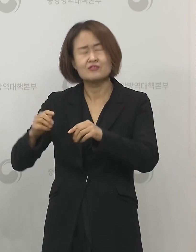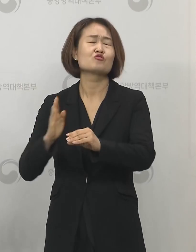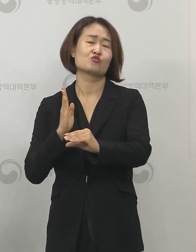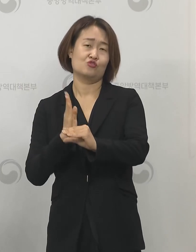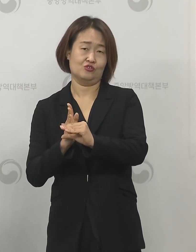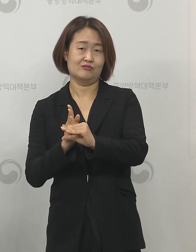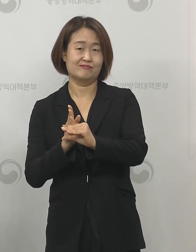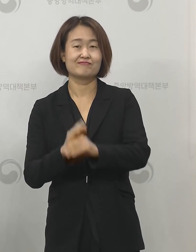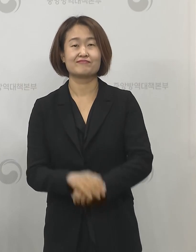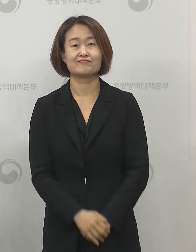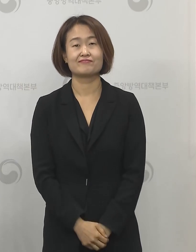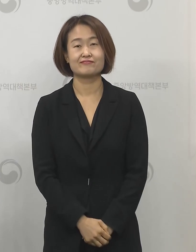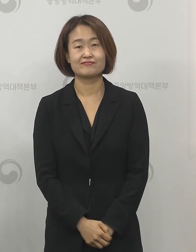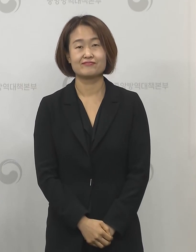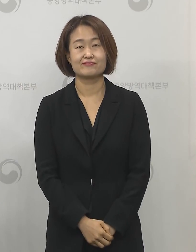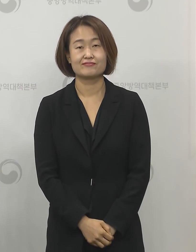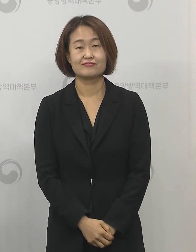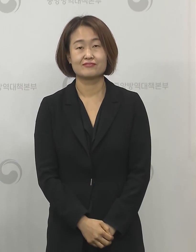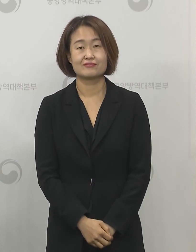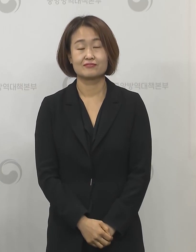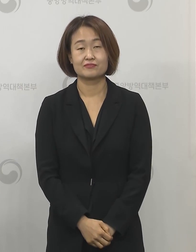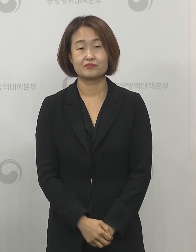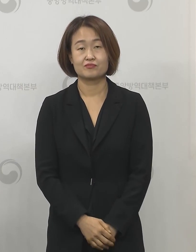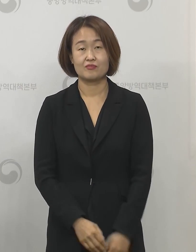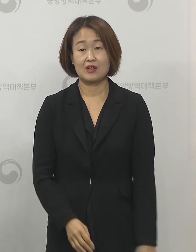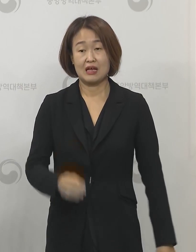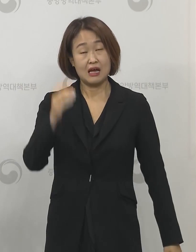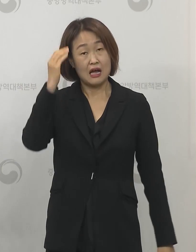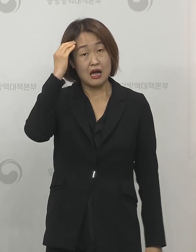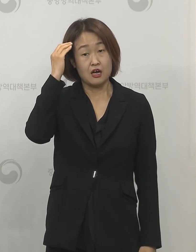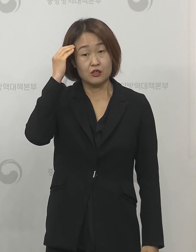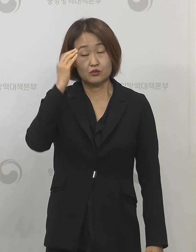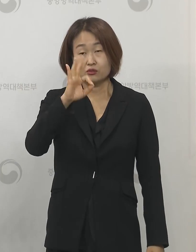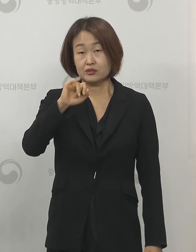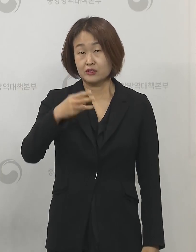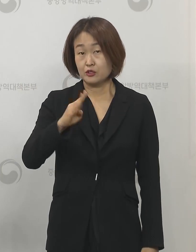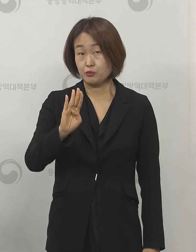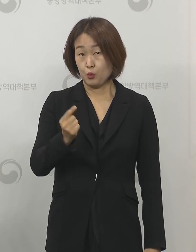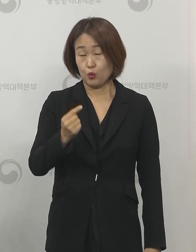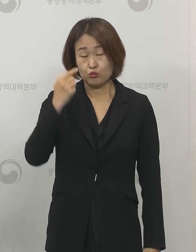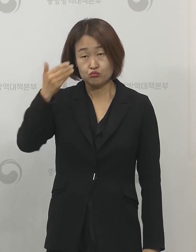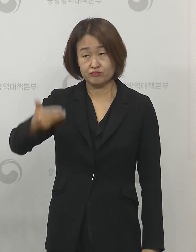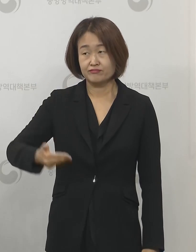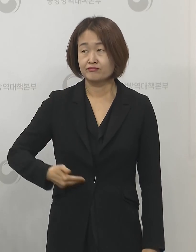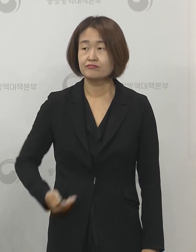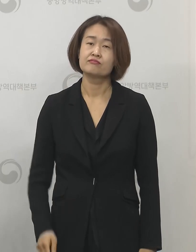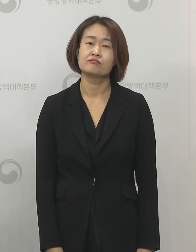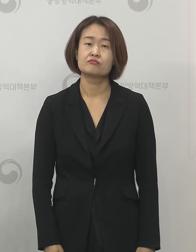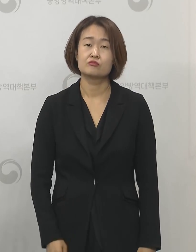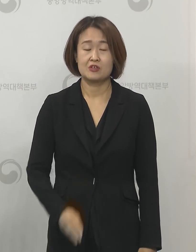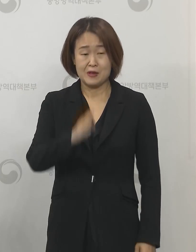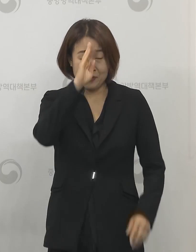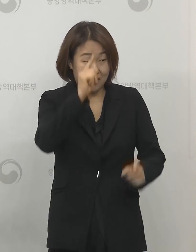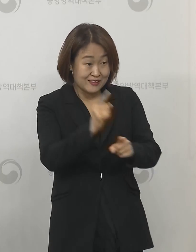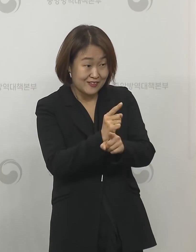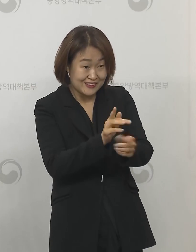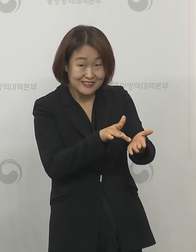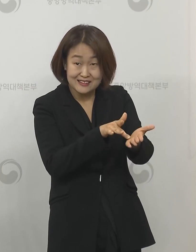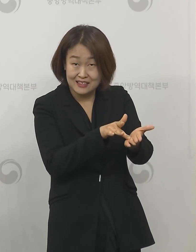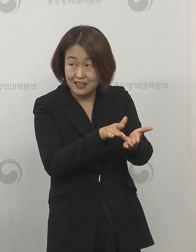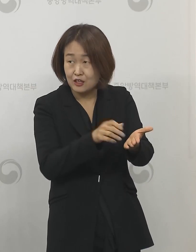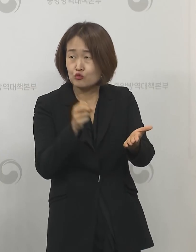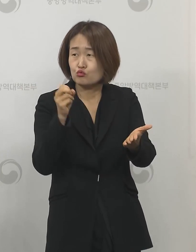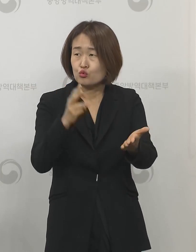설명을 드리겠습니다 네 다음은 한국일보 김민호 기자님 질문입니다 치료제의 효과와 또